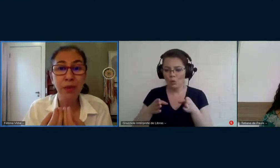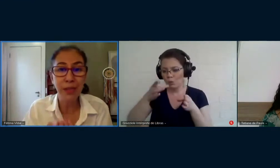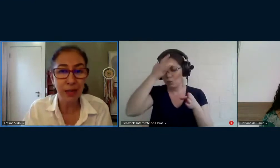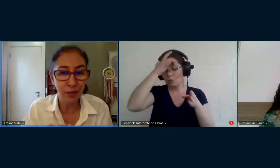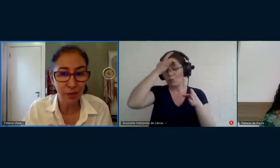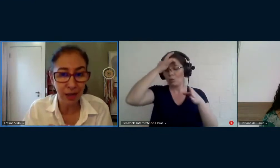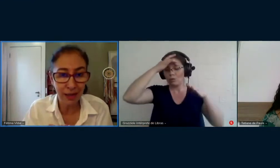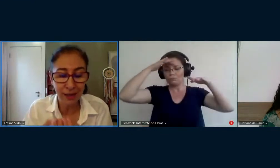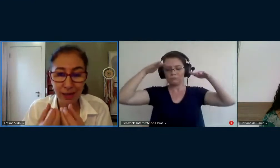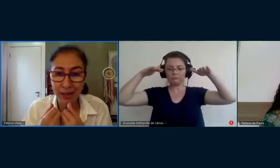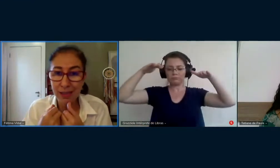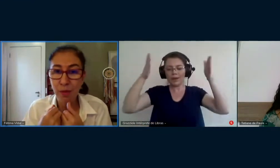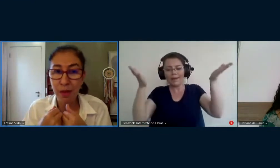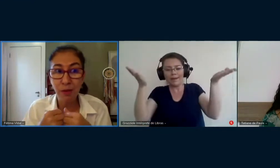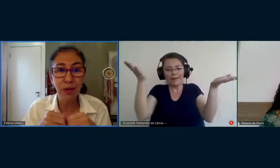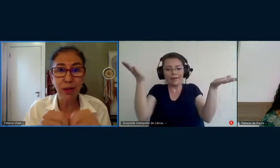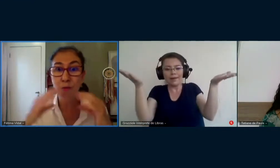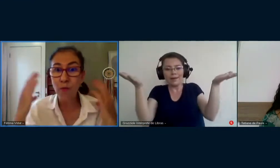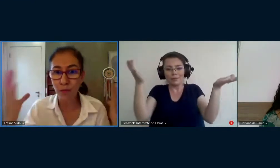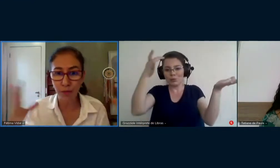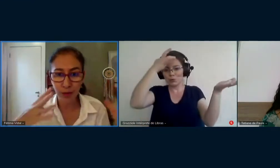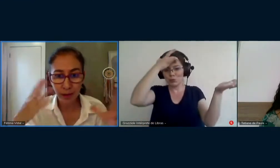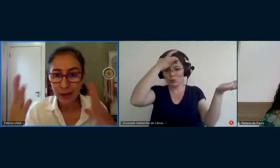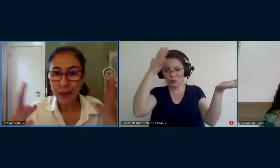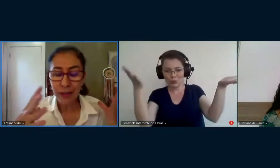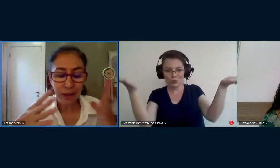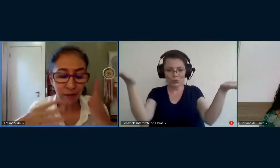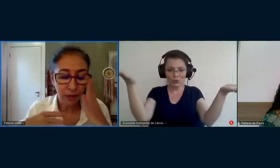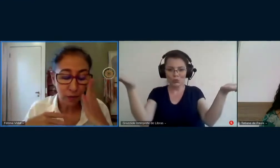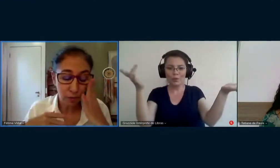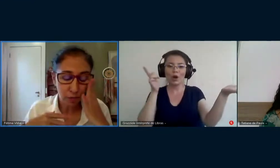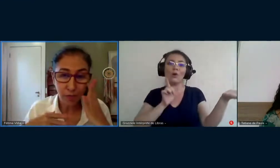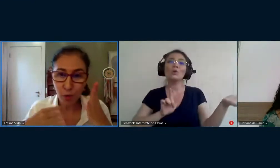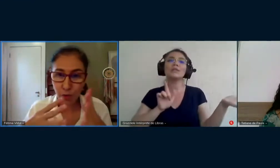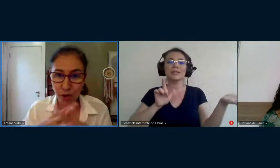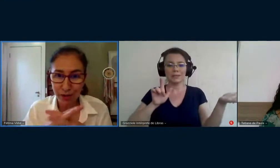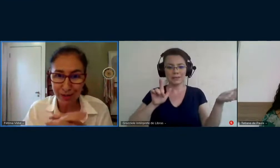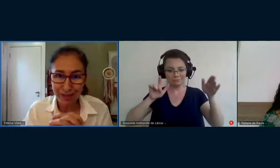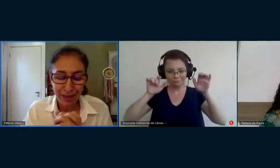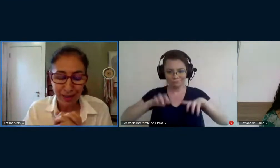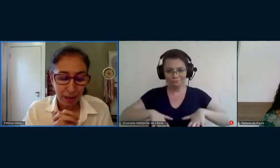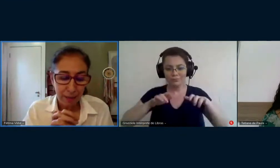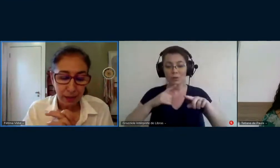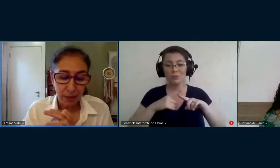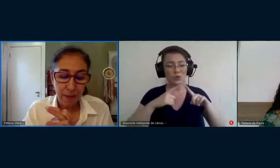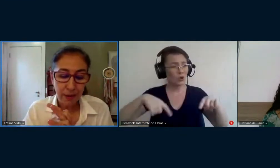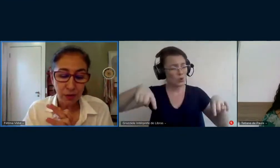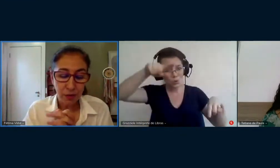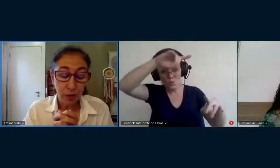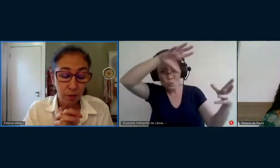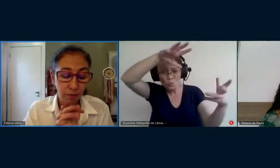para se debruçar sobre a letra nesse momento em que o mundo estava todo de cabeça para baixo. Então,